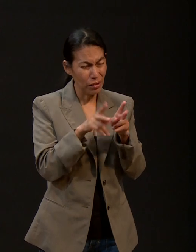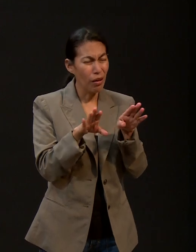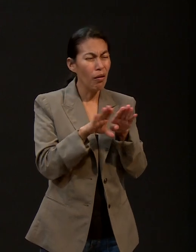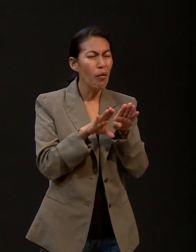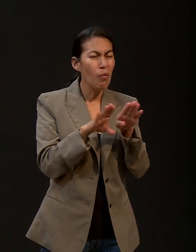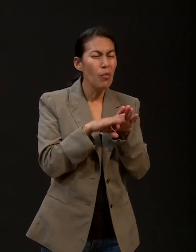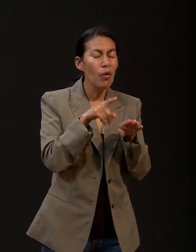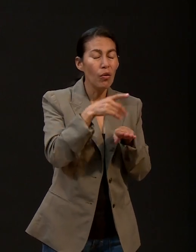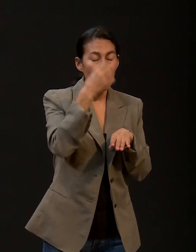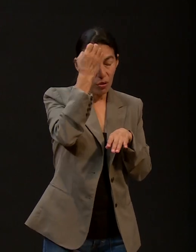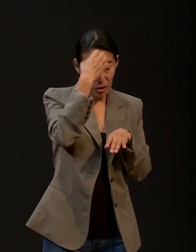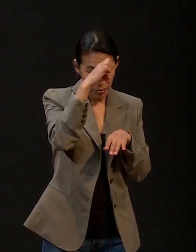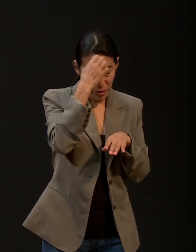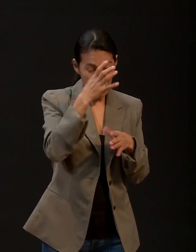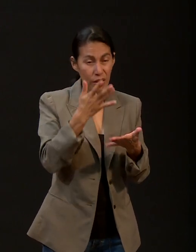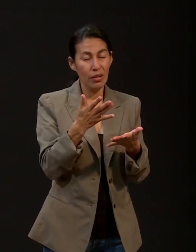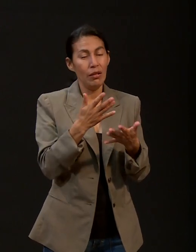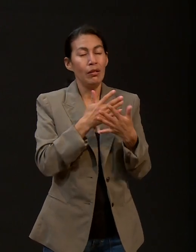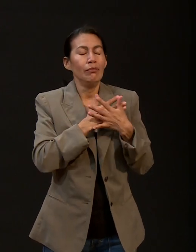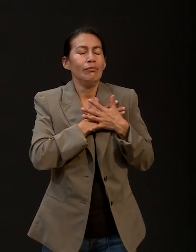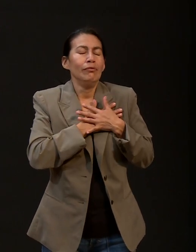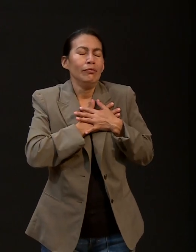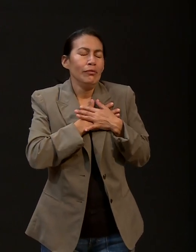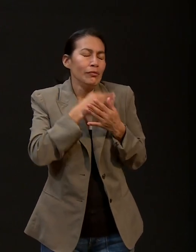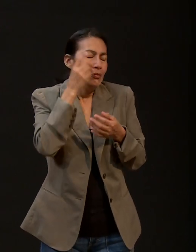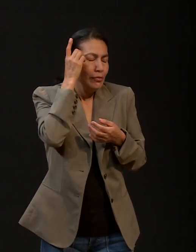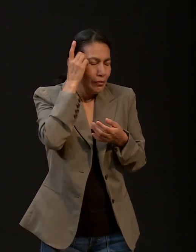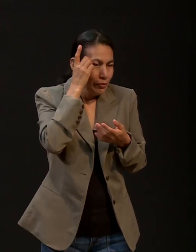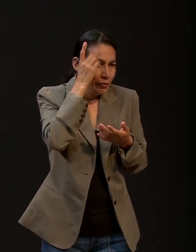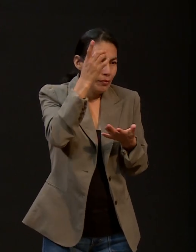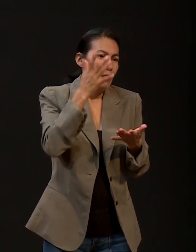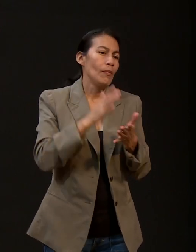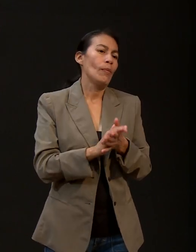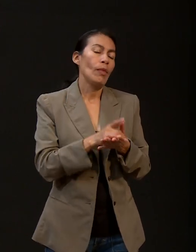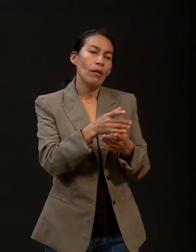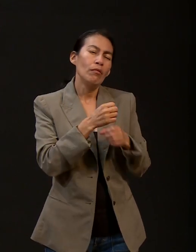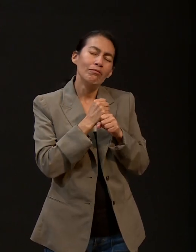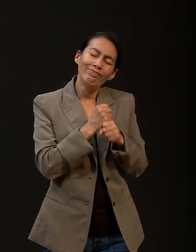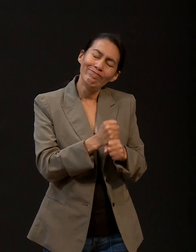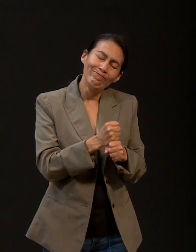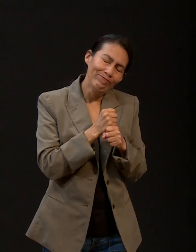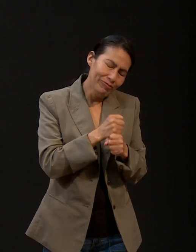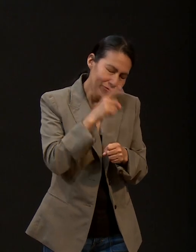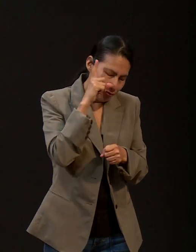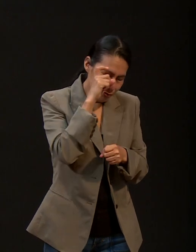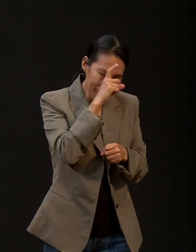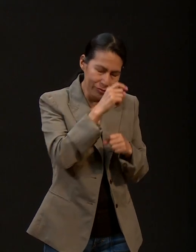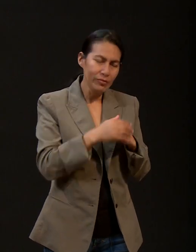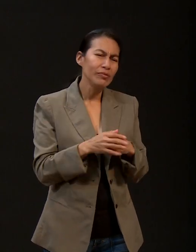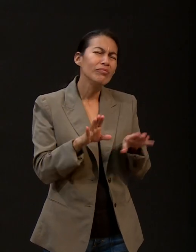cómo experimentaste el amor de Dios en medio de la pérdida del sufrimiento. Sí, pastor,